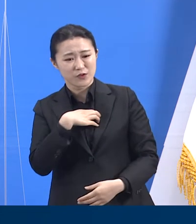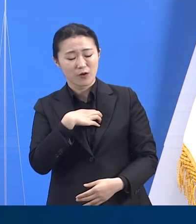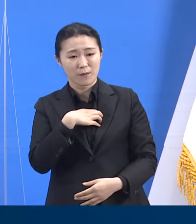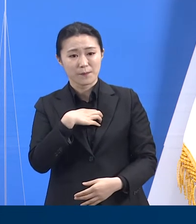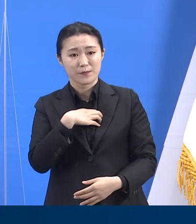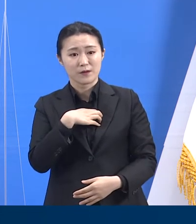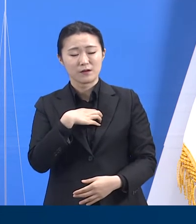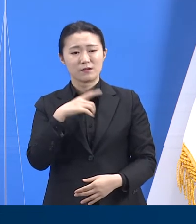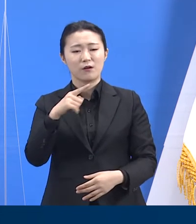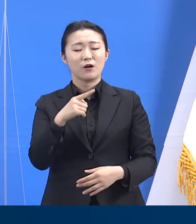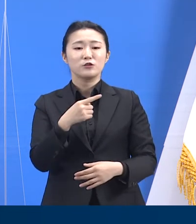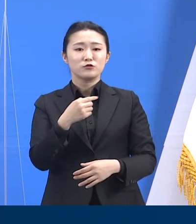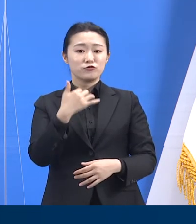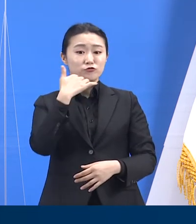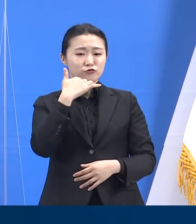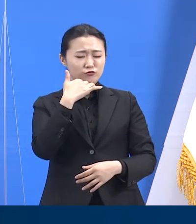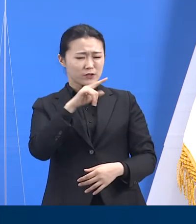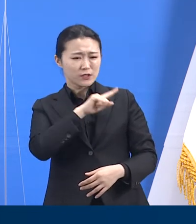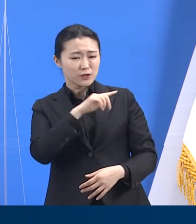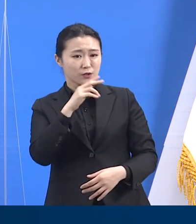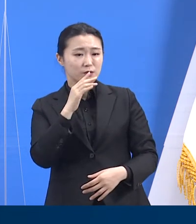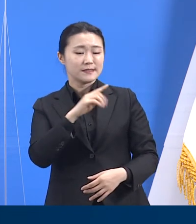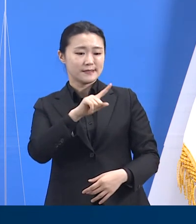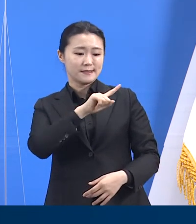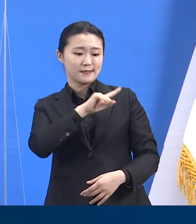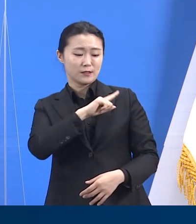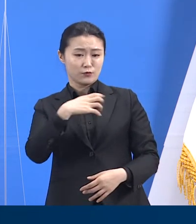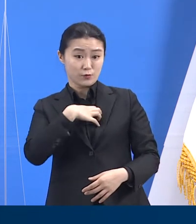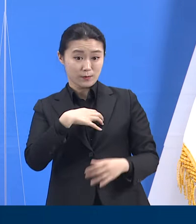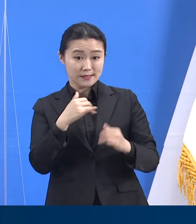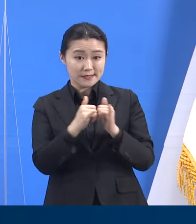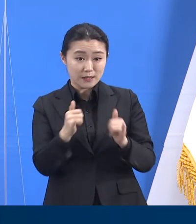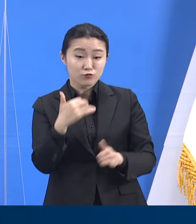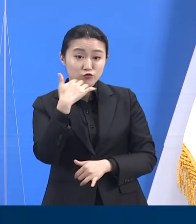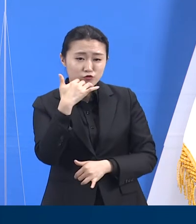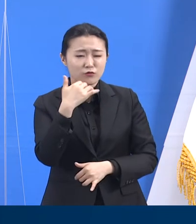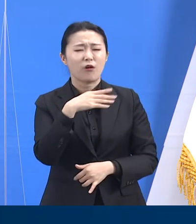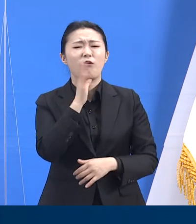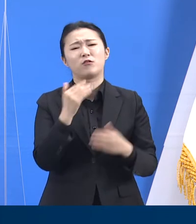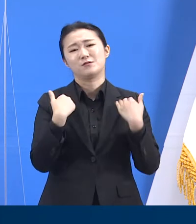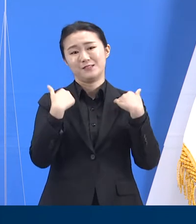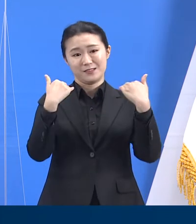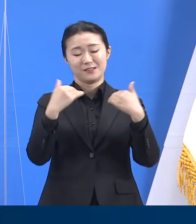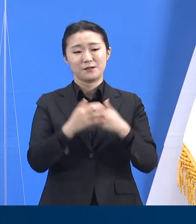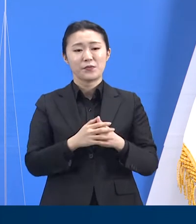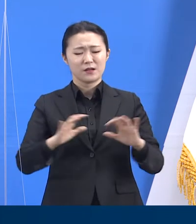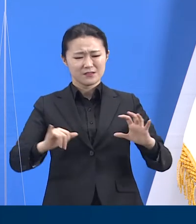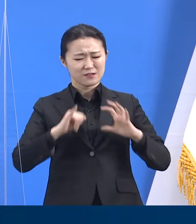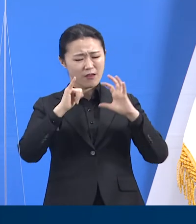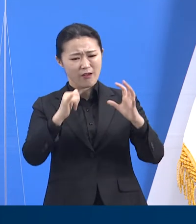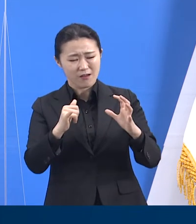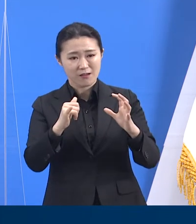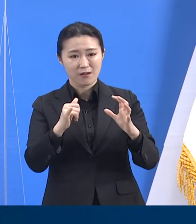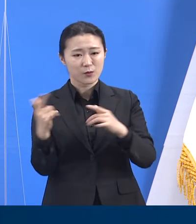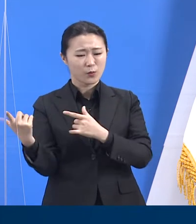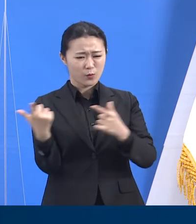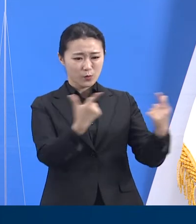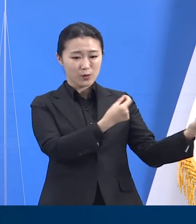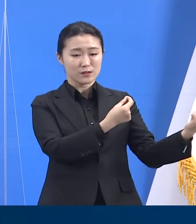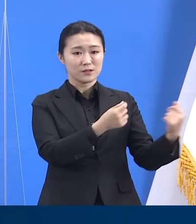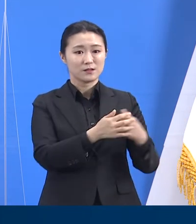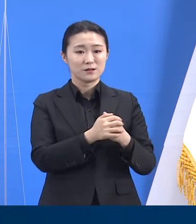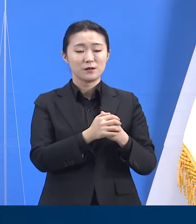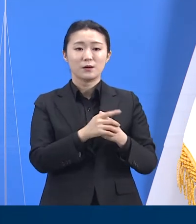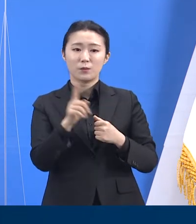지역에서도 공통적입니다. 일례로 80대 이상의 경우 국내 통계상 20% 내외의